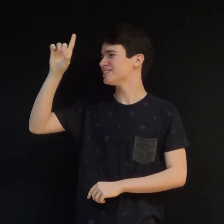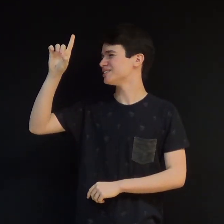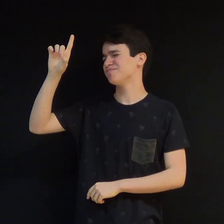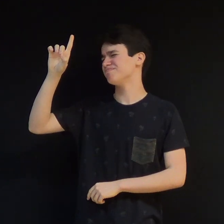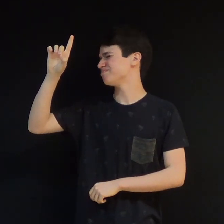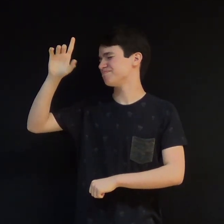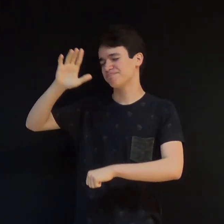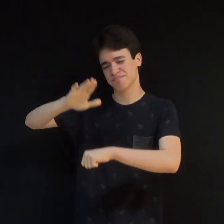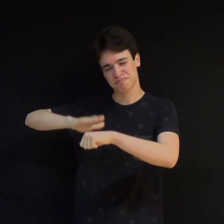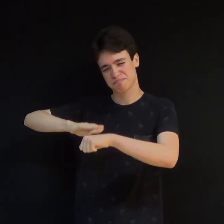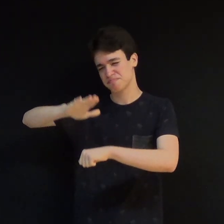nossos problemas.